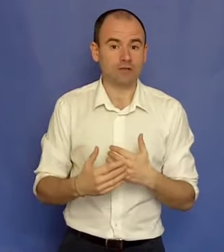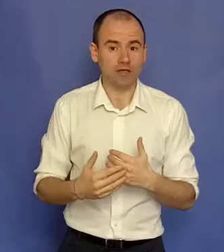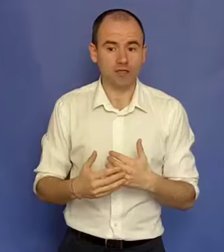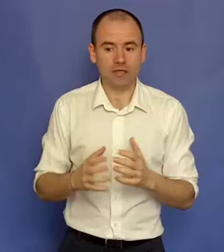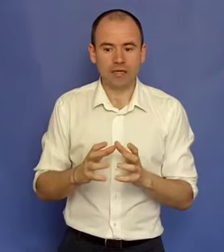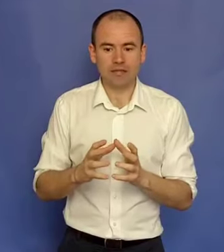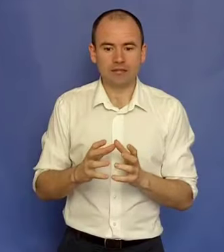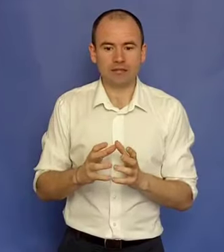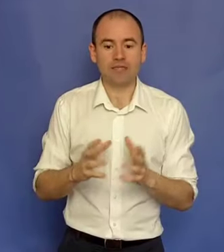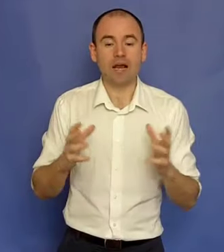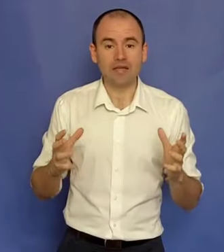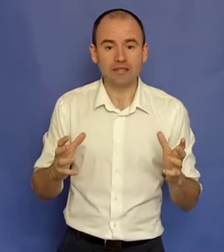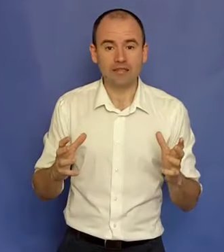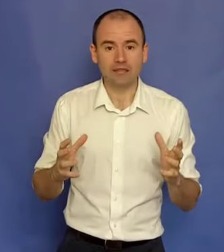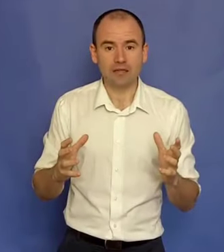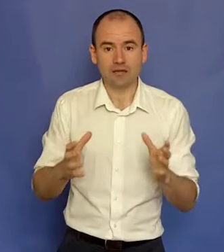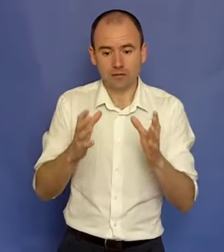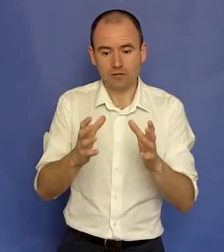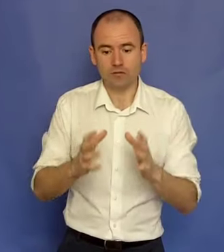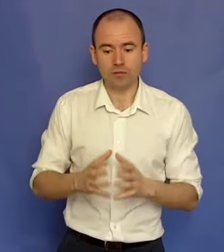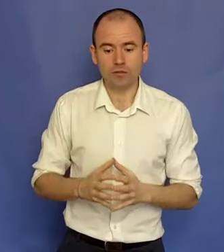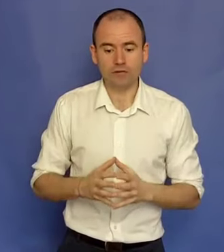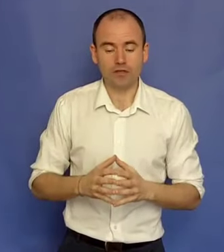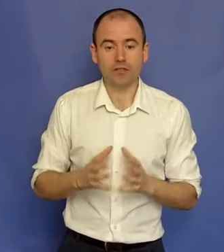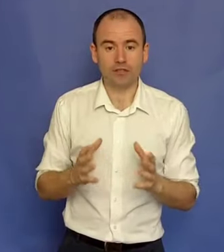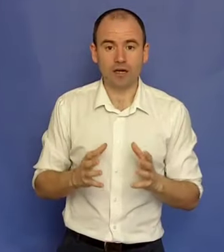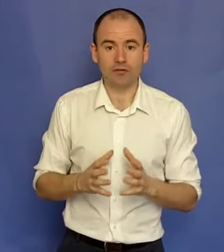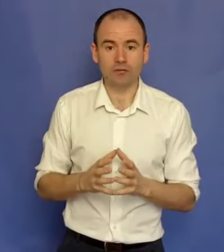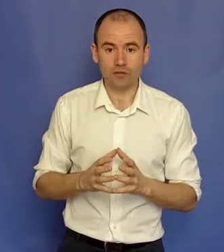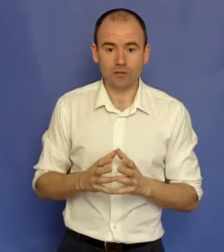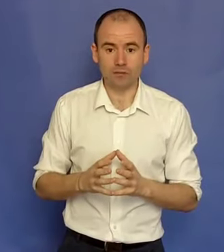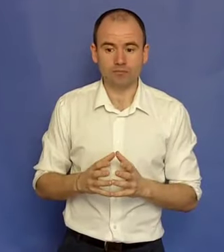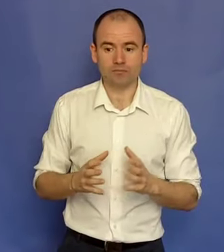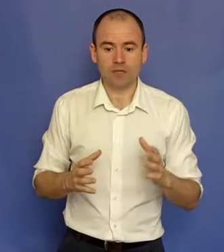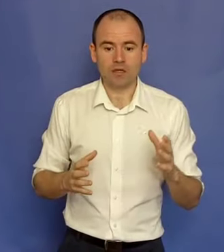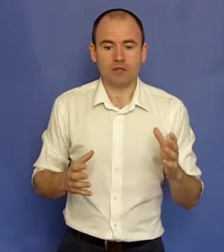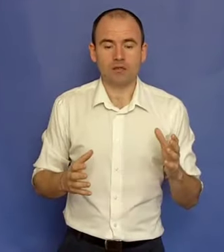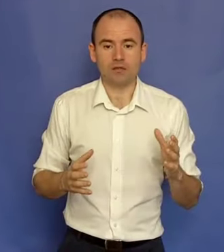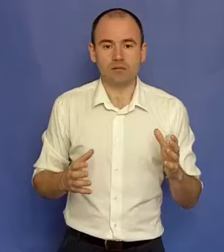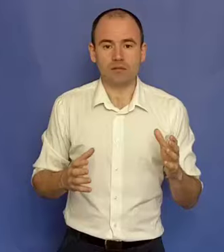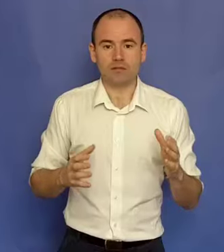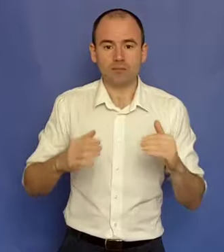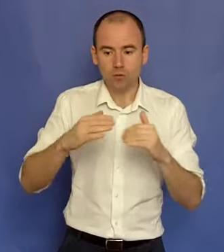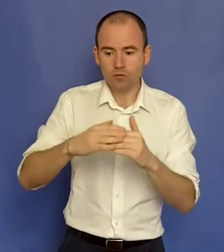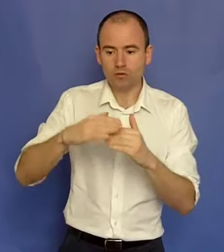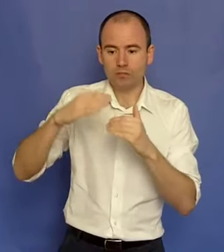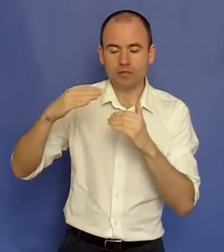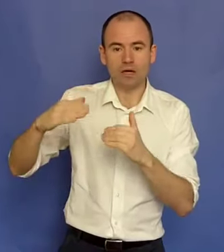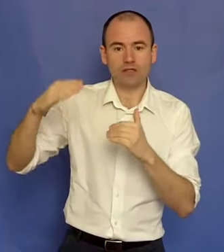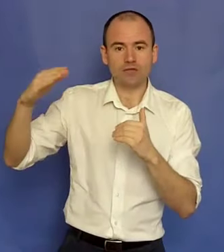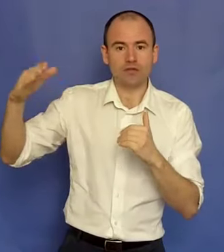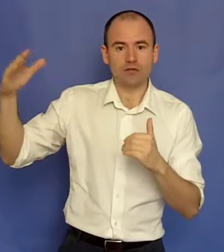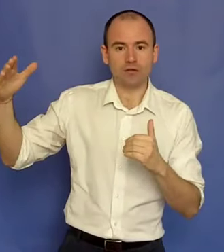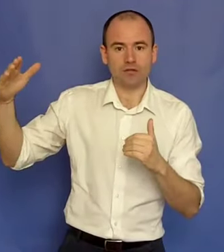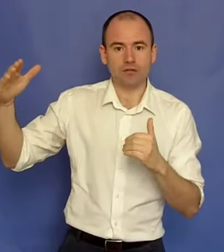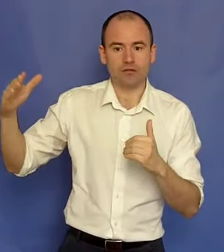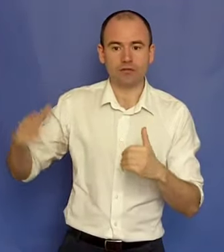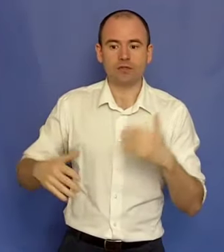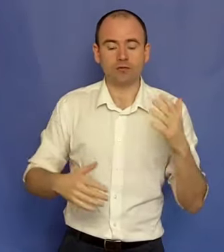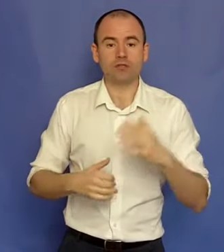ce face, să scaleze. Asta este un termen de afaceri. Scalatul ce înseamnă? Să poți multiplica cifra de afaceri. Deci dacă tu